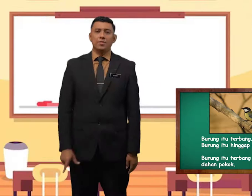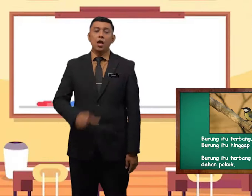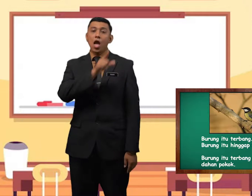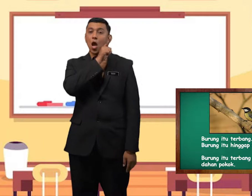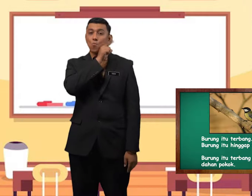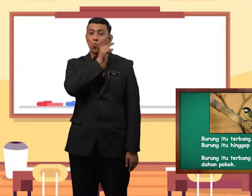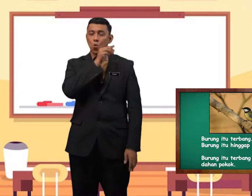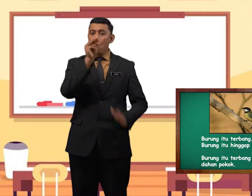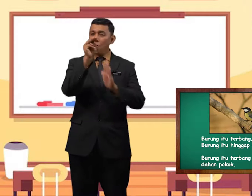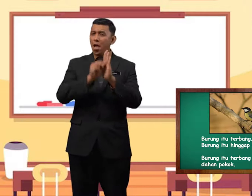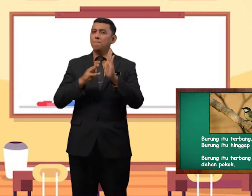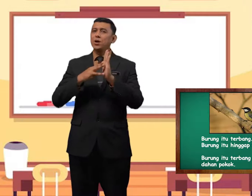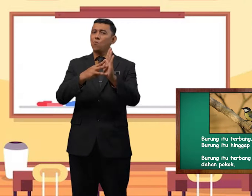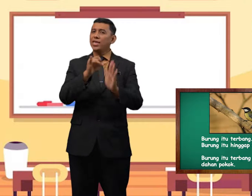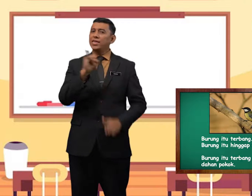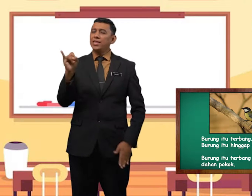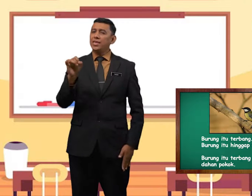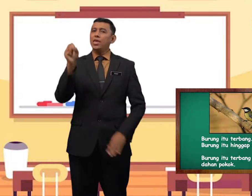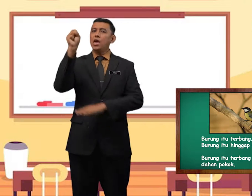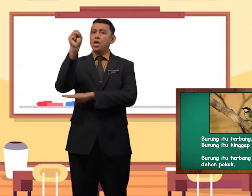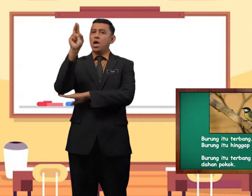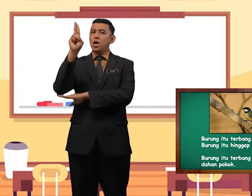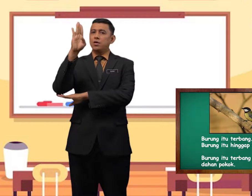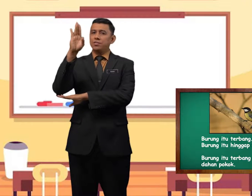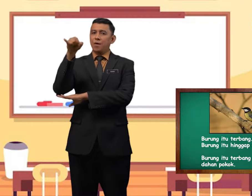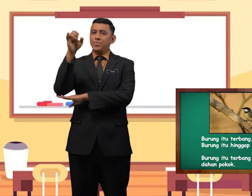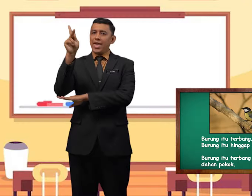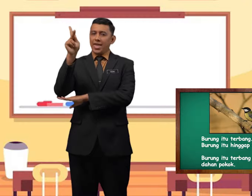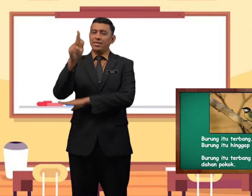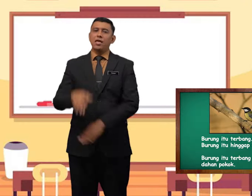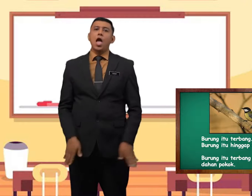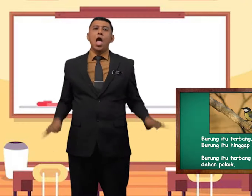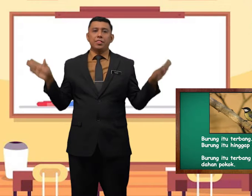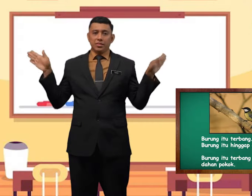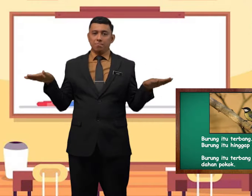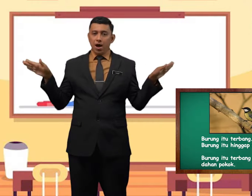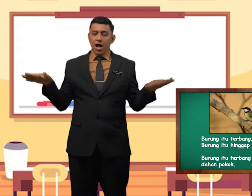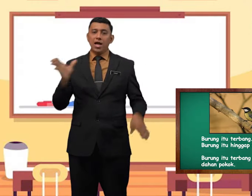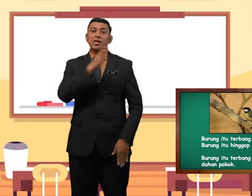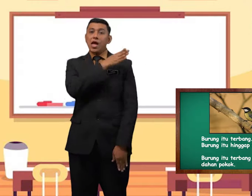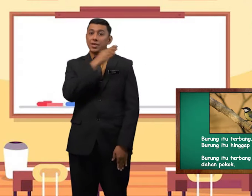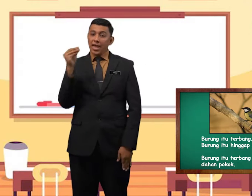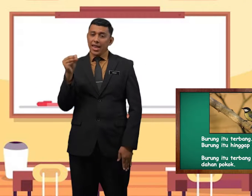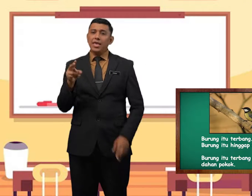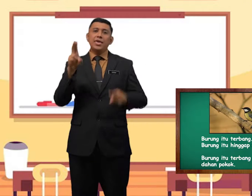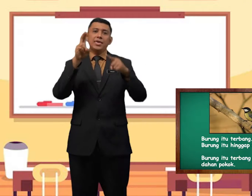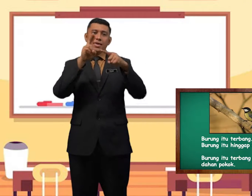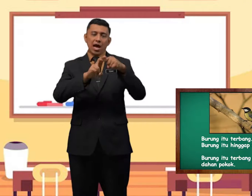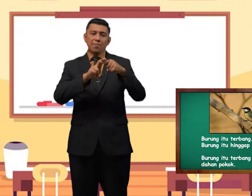Burung mewakili subjek terbang dan hingga